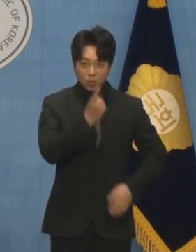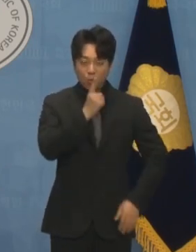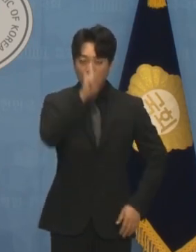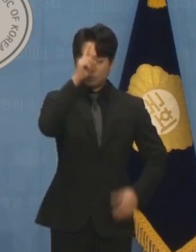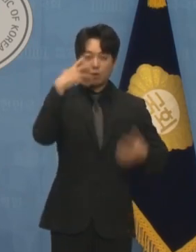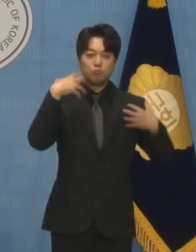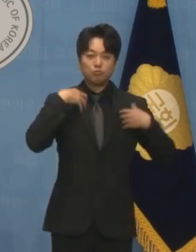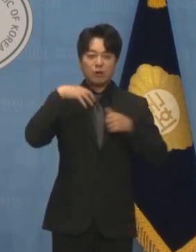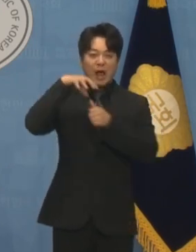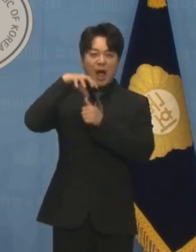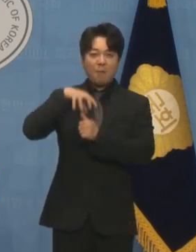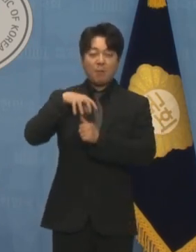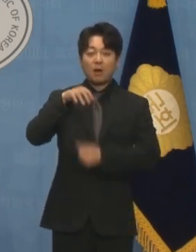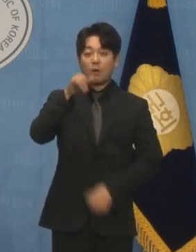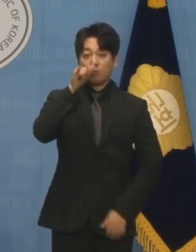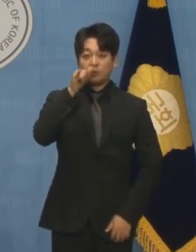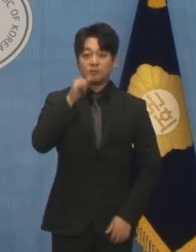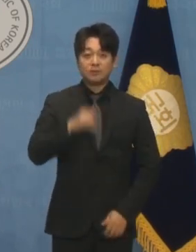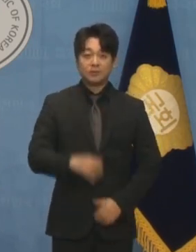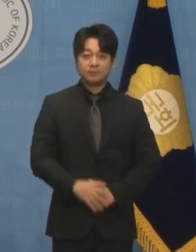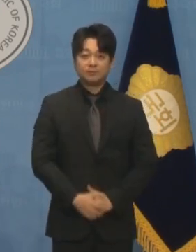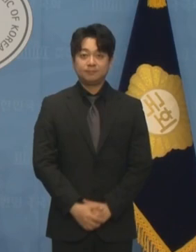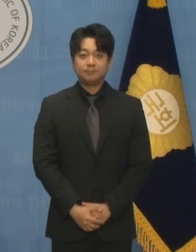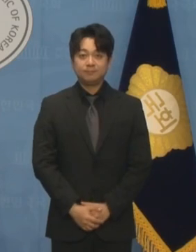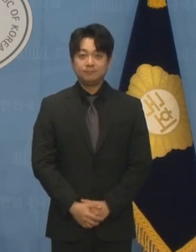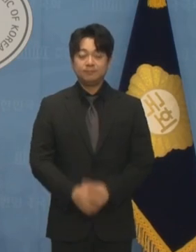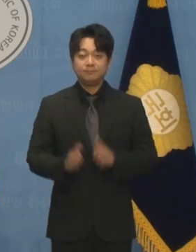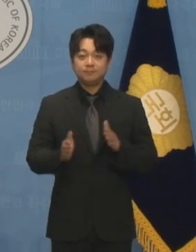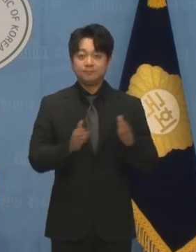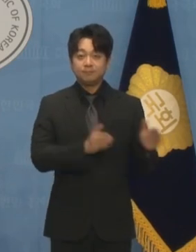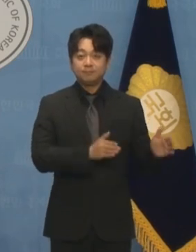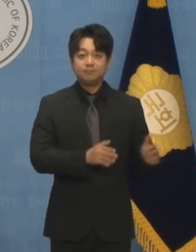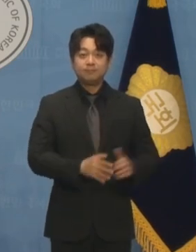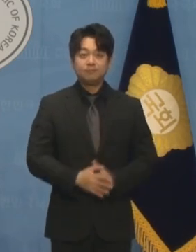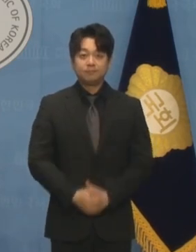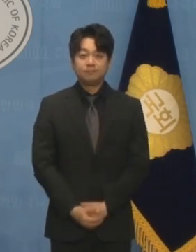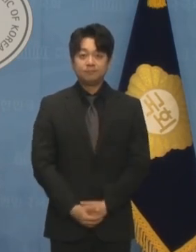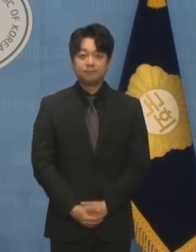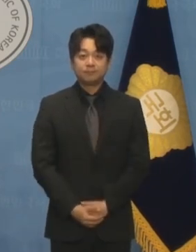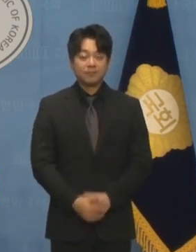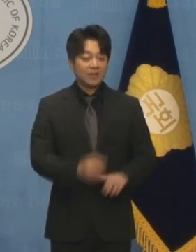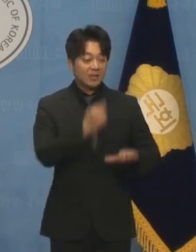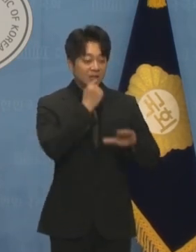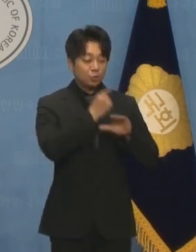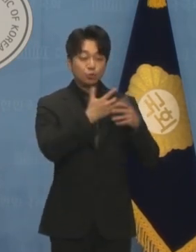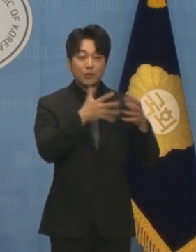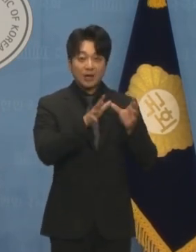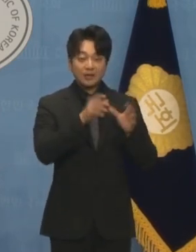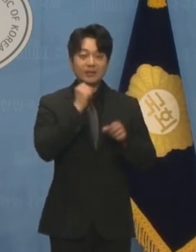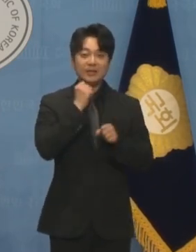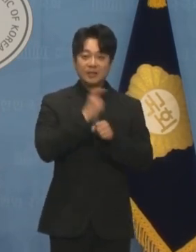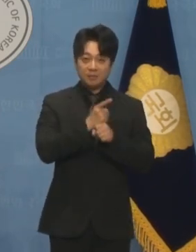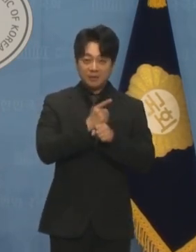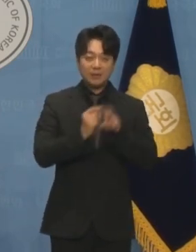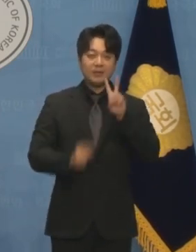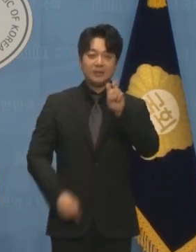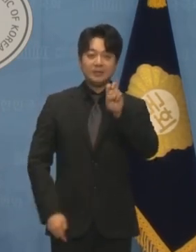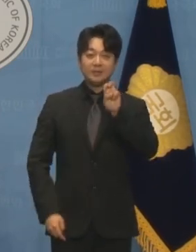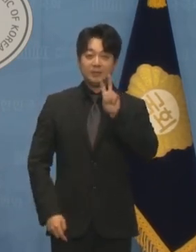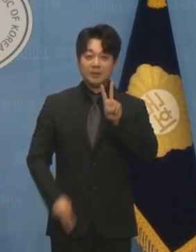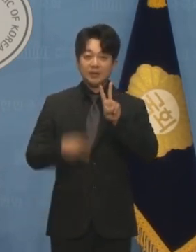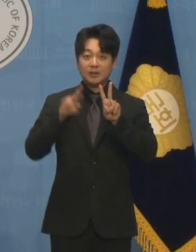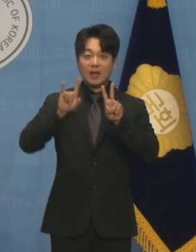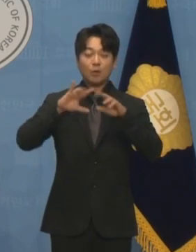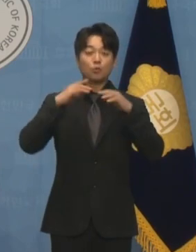다시 하겠습니다. 민주당은 이미 22대 국회의 개원